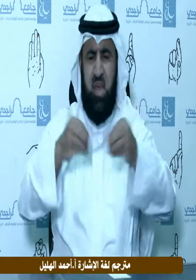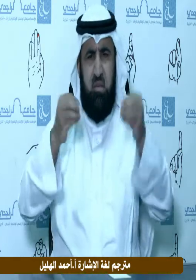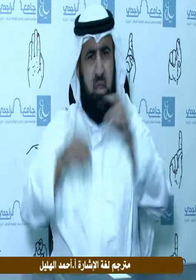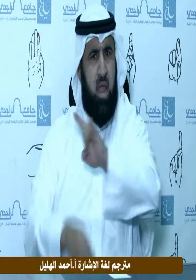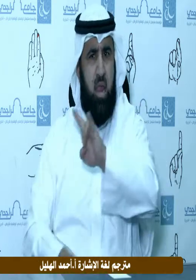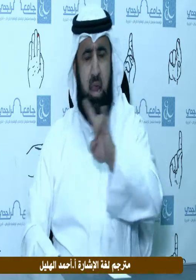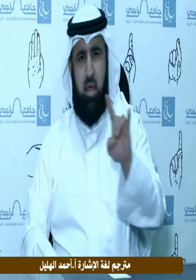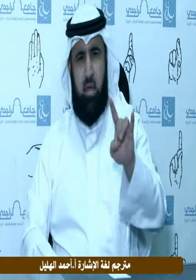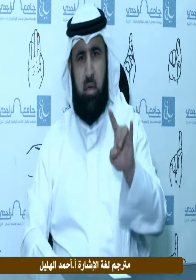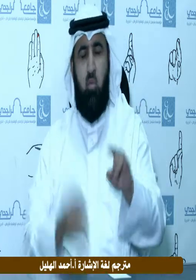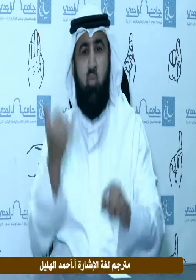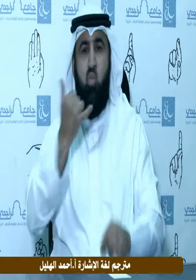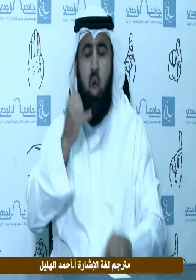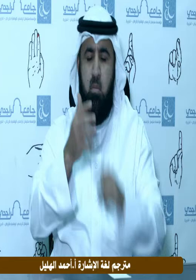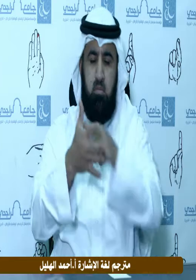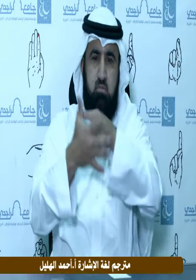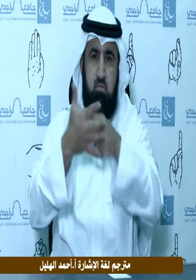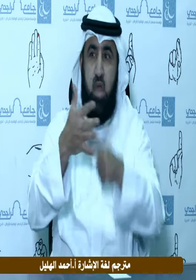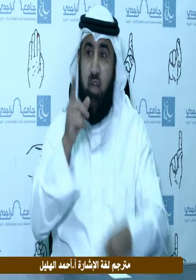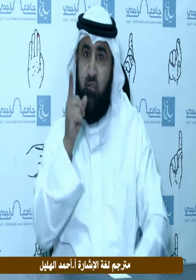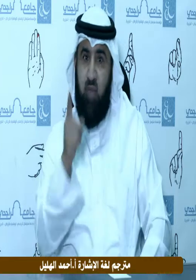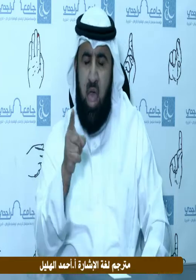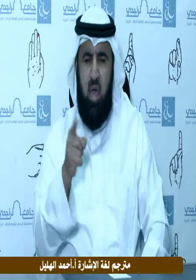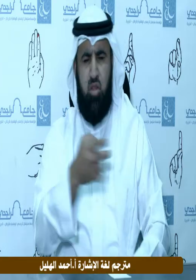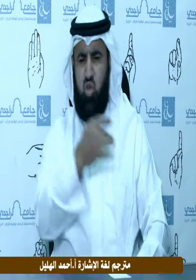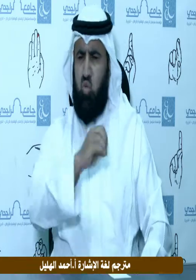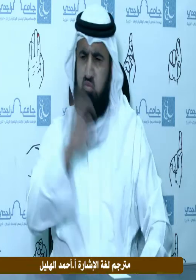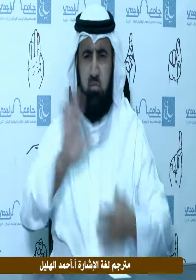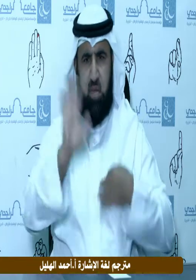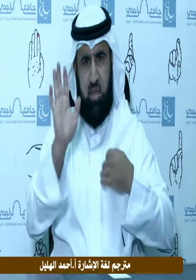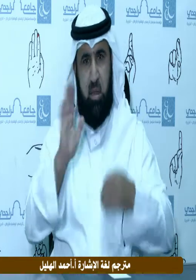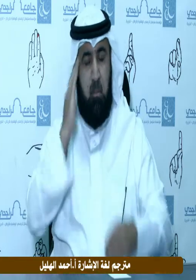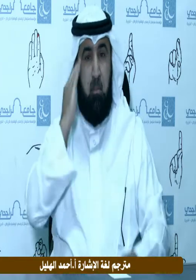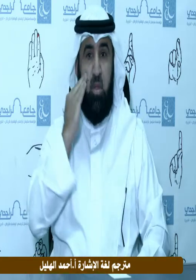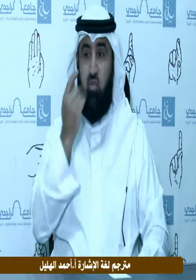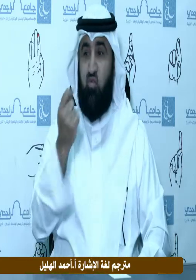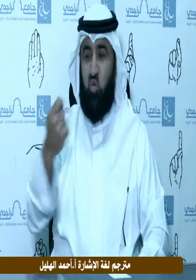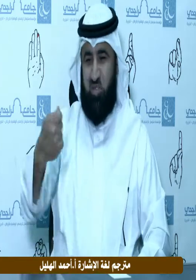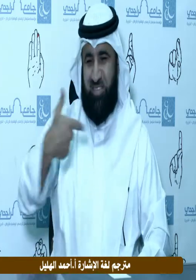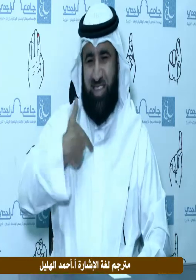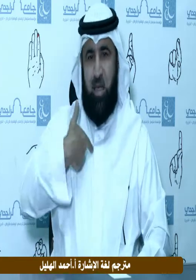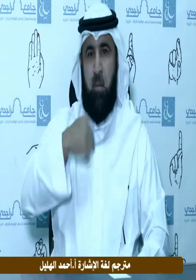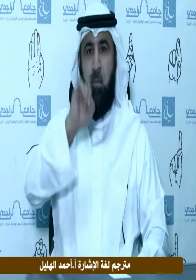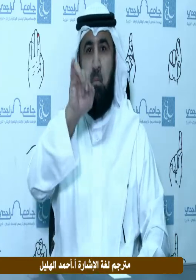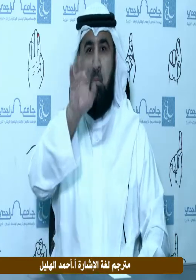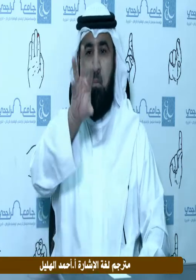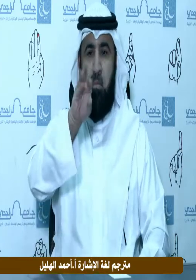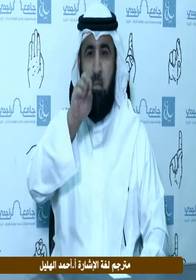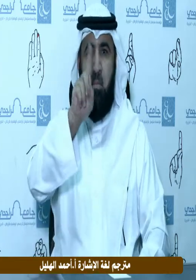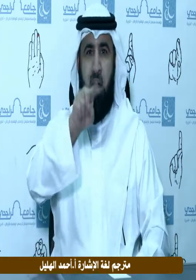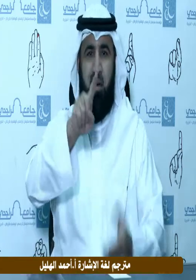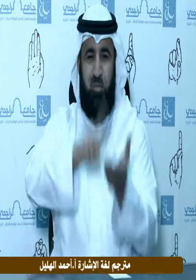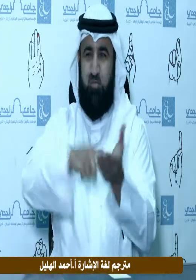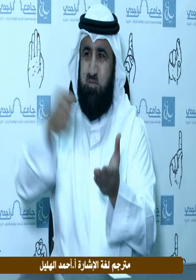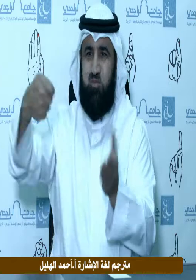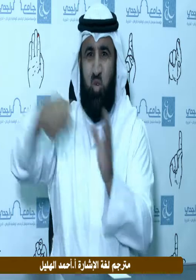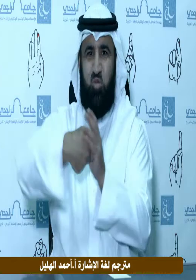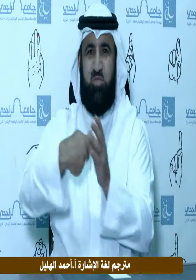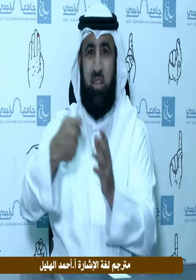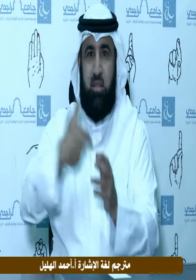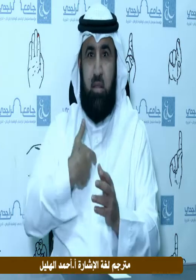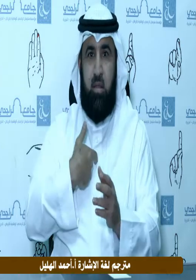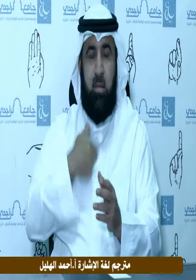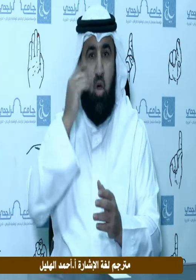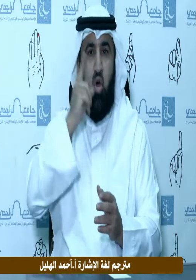شعيرة الصلاة والمهر حق للمرأة لا يجوز للرجل التعدي عليه قال جل